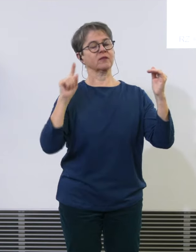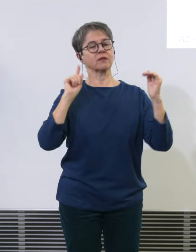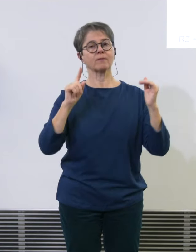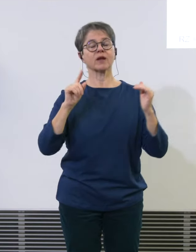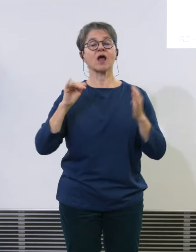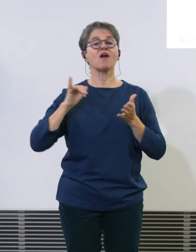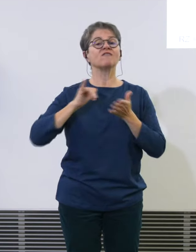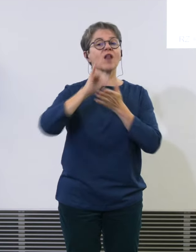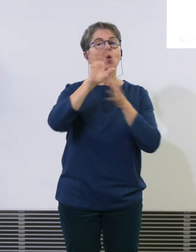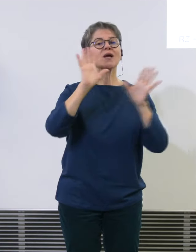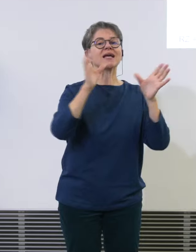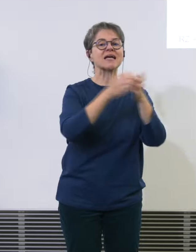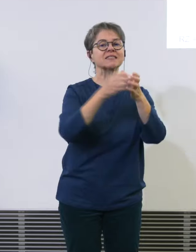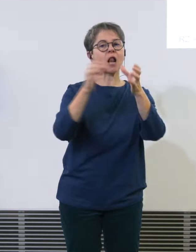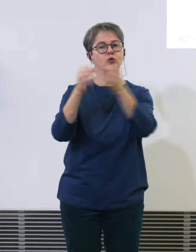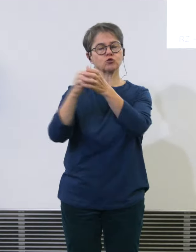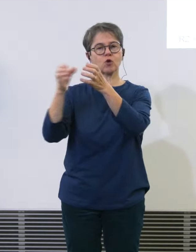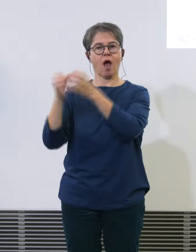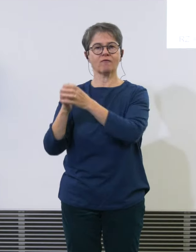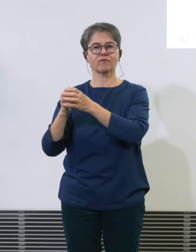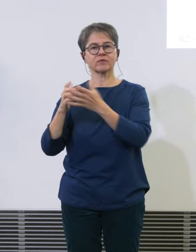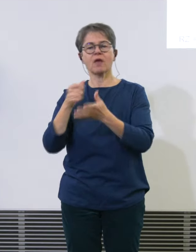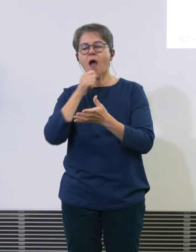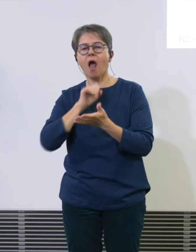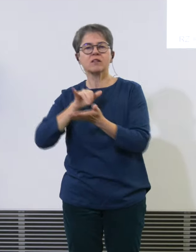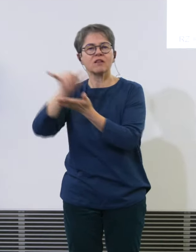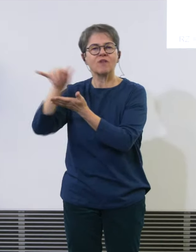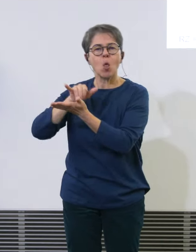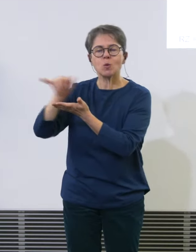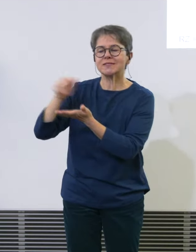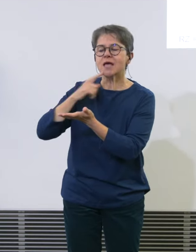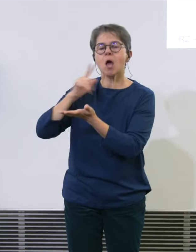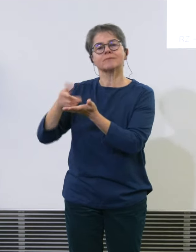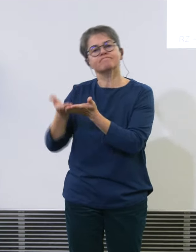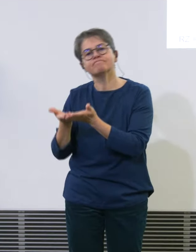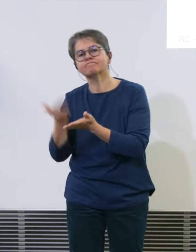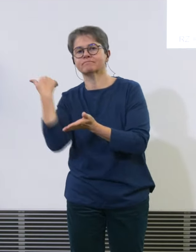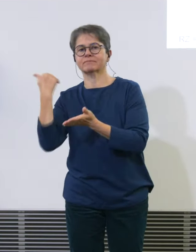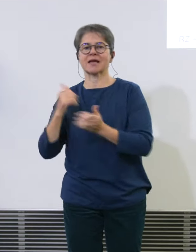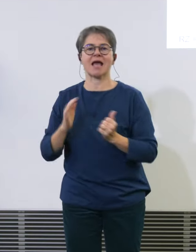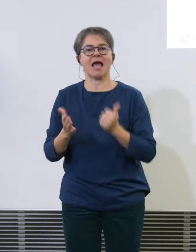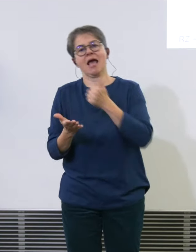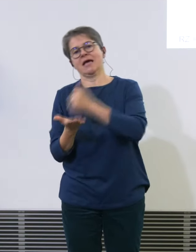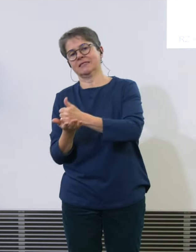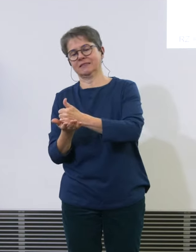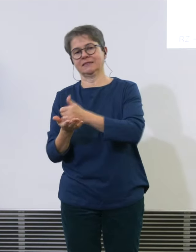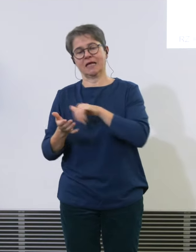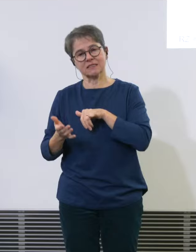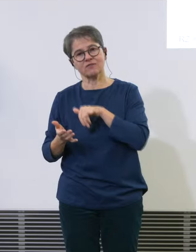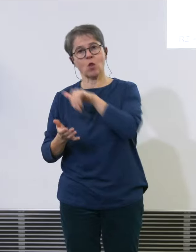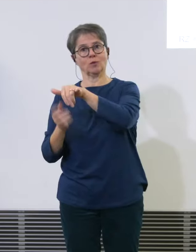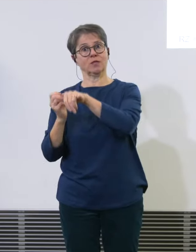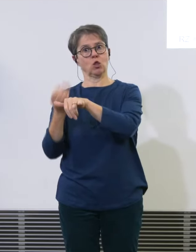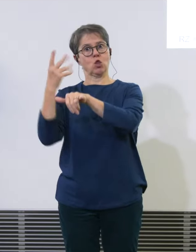älteren Flugzeuge durch wirtschaftlichere und damit lärmarmer, ich kann auch sagen, CO2